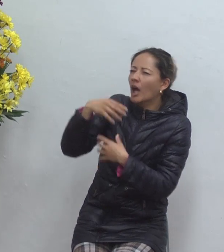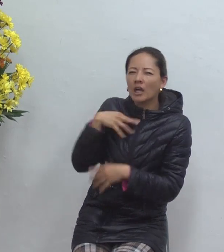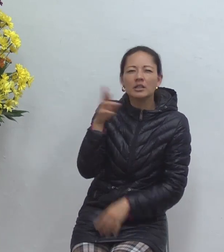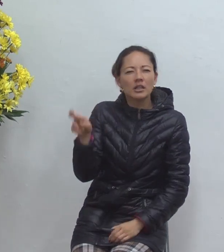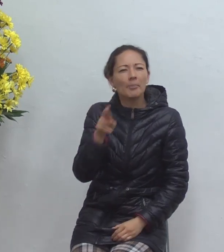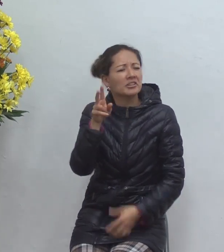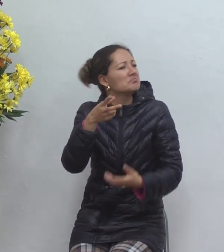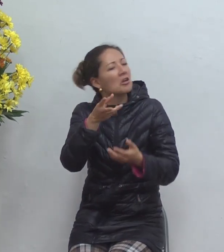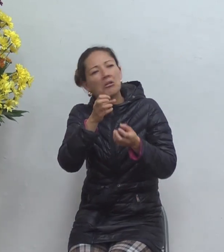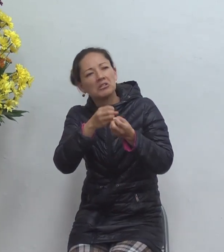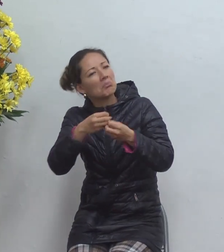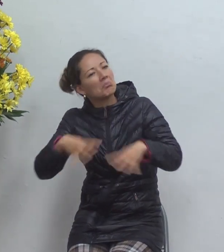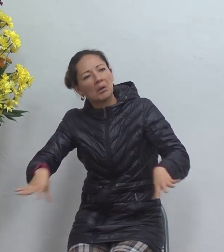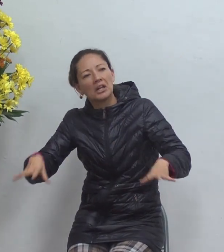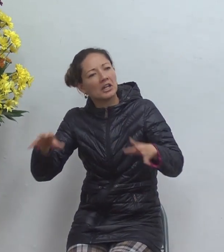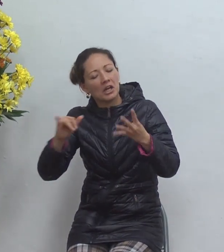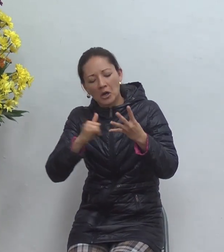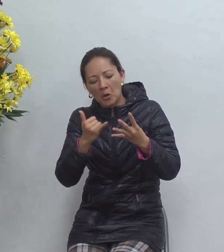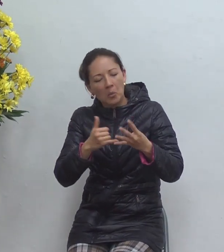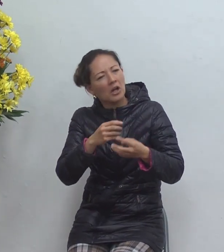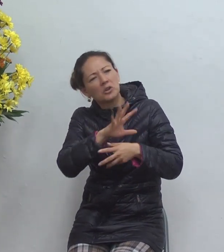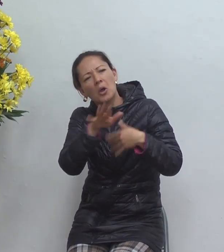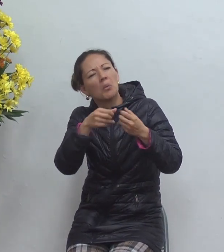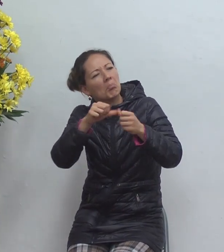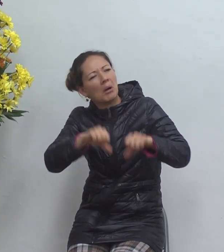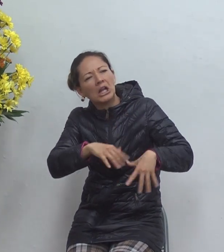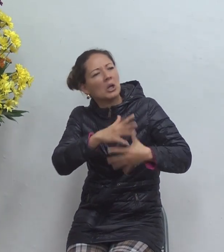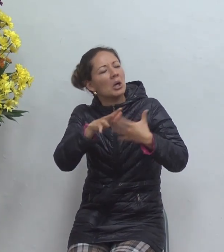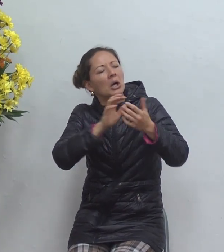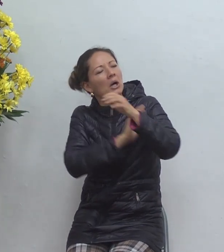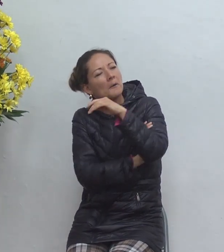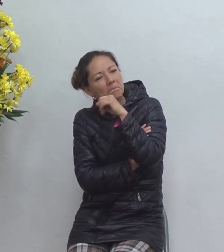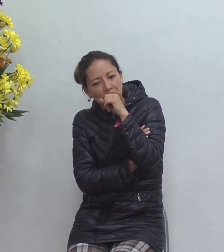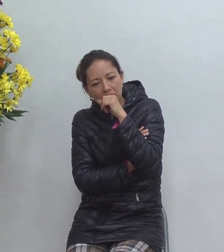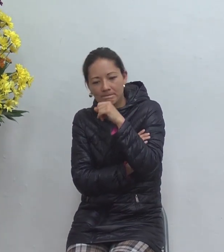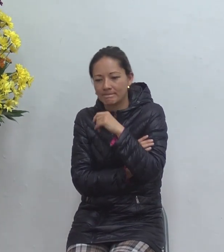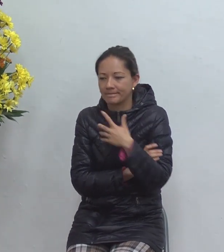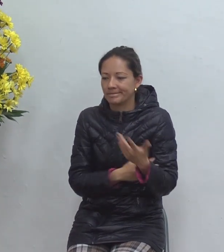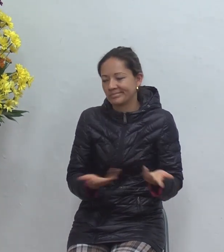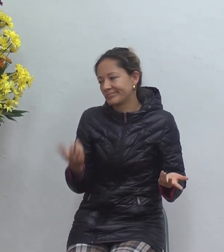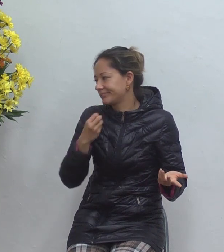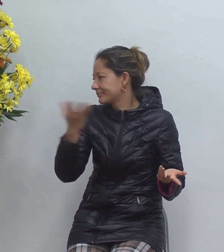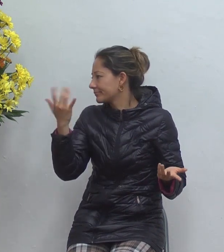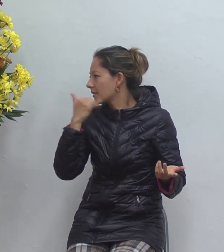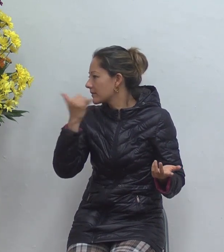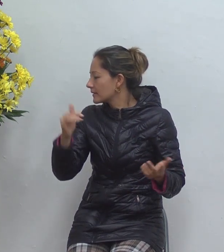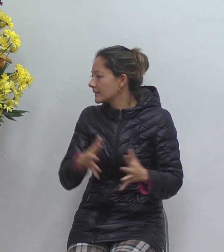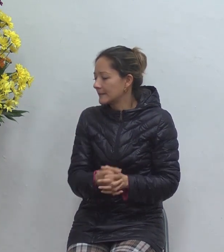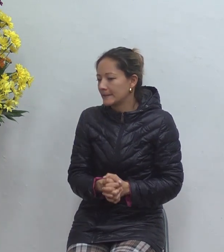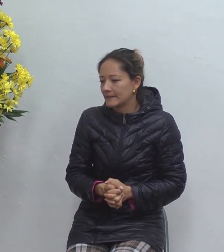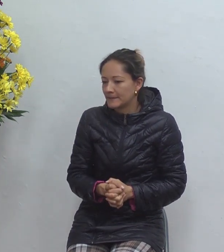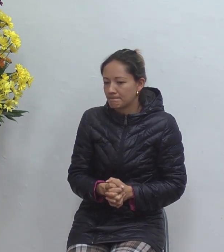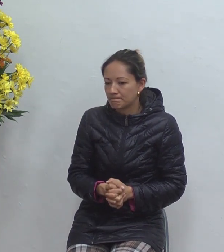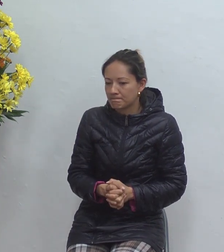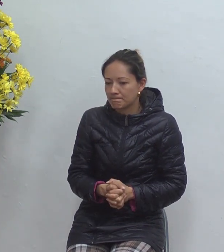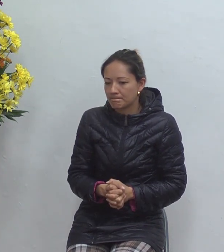desaparecidos en el palacio de justicia no fregués no fregués en colombia no ha habido muertos